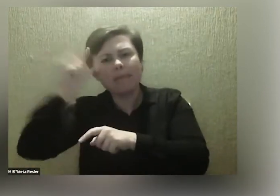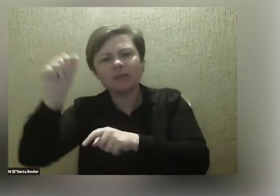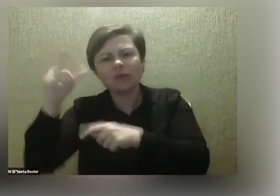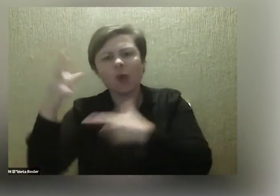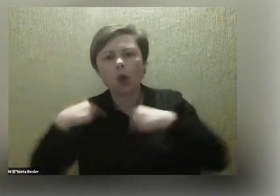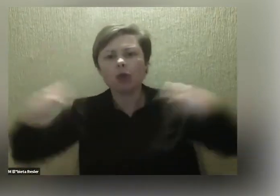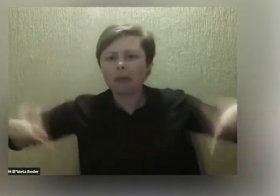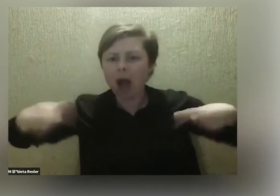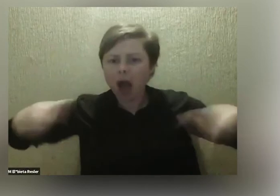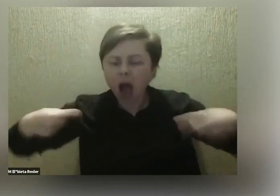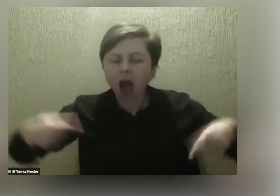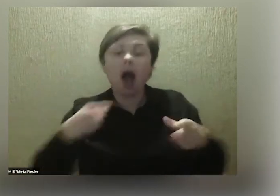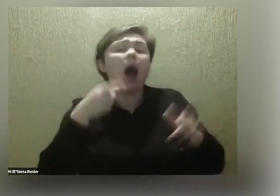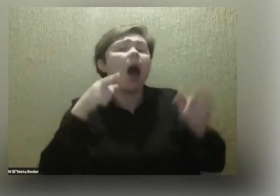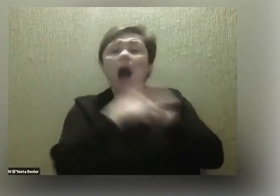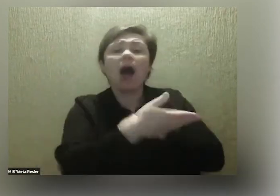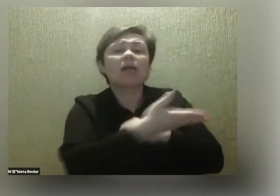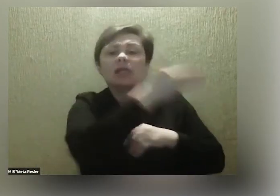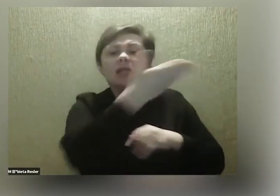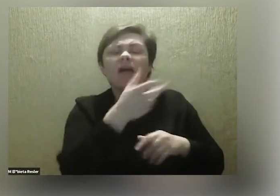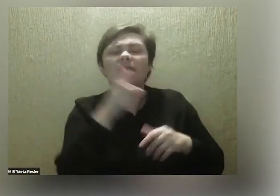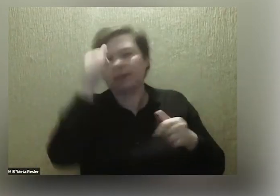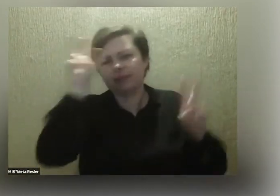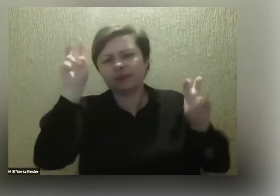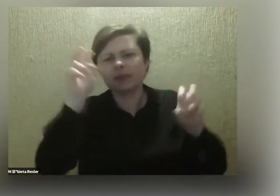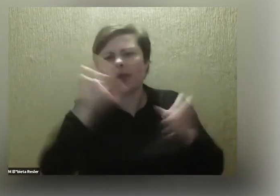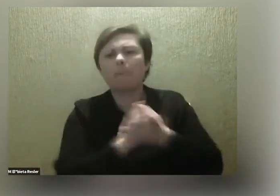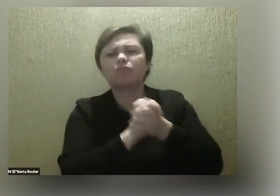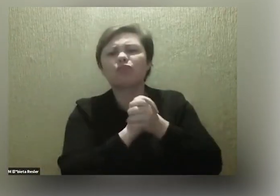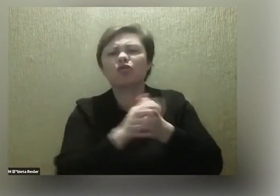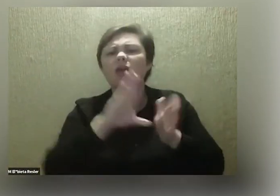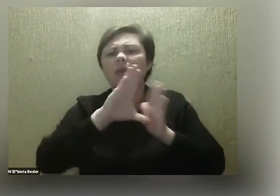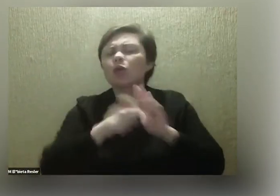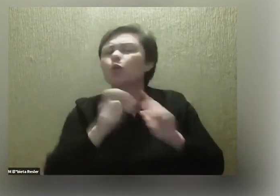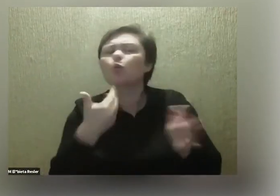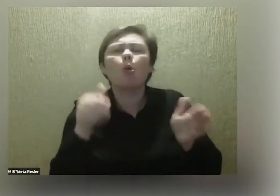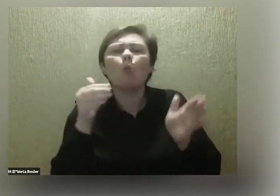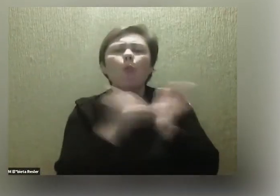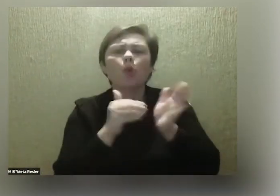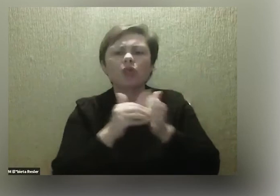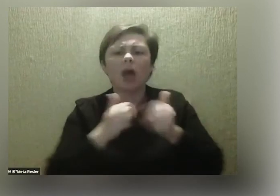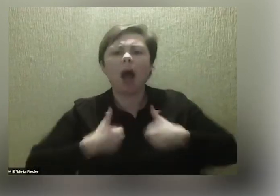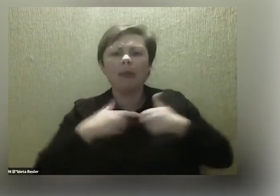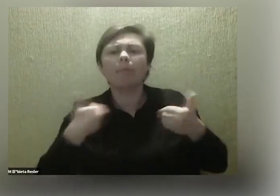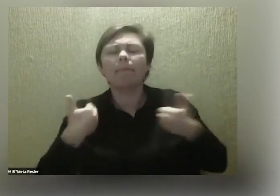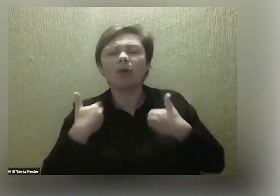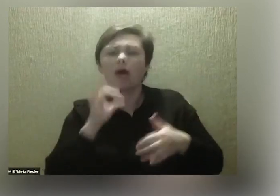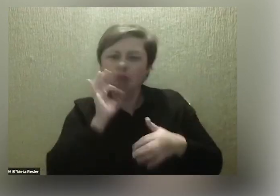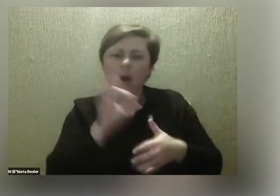Powiedzcie, czym dla was jest takie przyjazne miasto? Co musi mieć przestrzeń publiczna, żeby być dla was przyjazne?